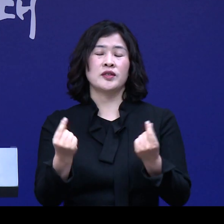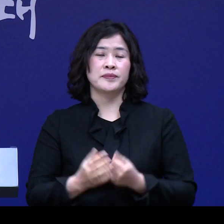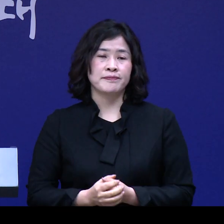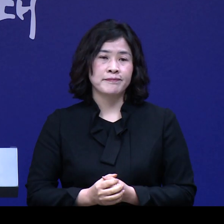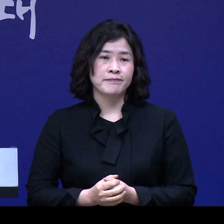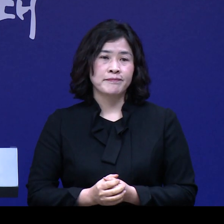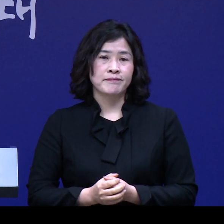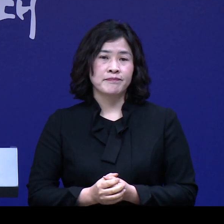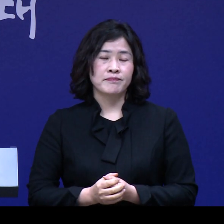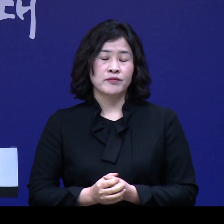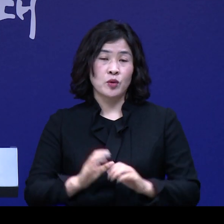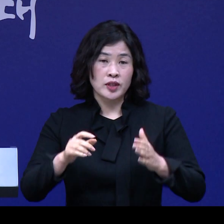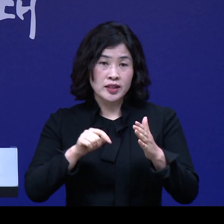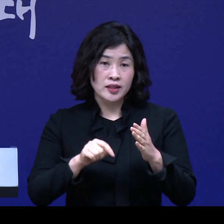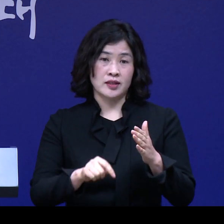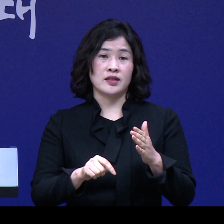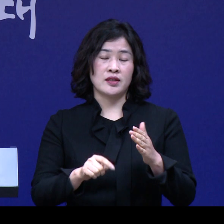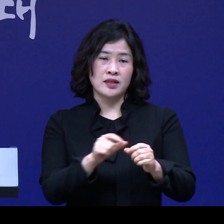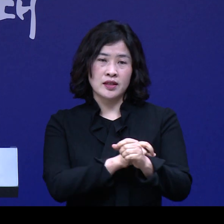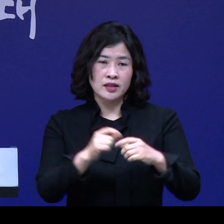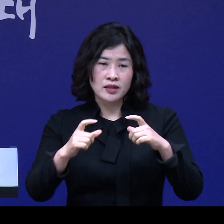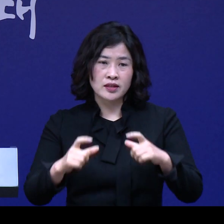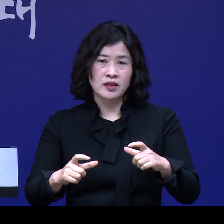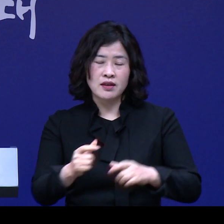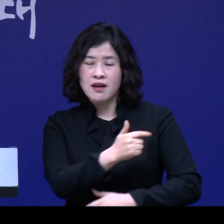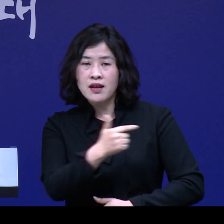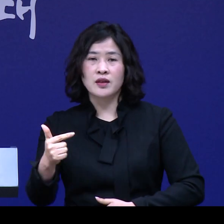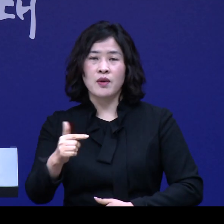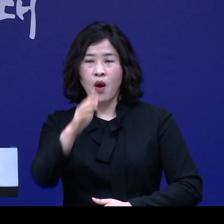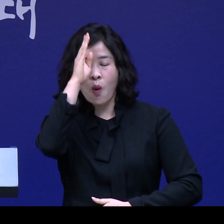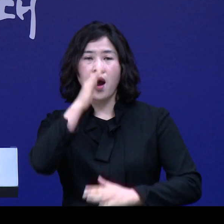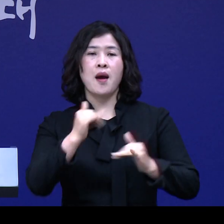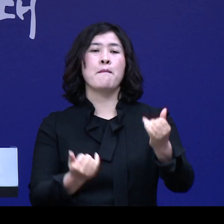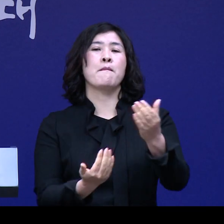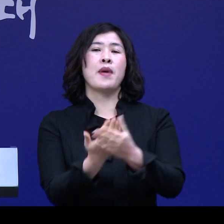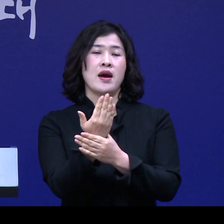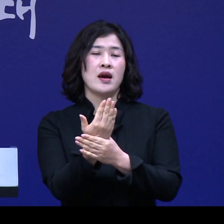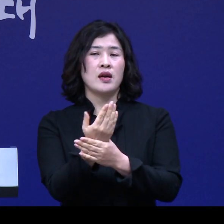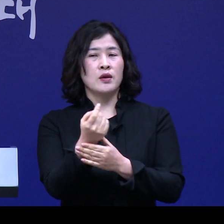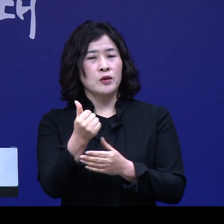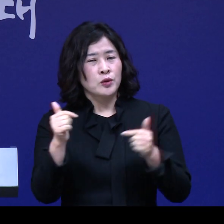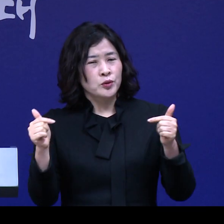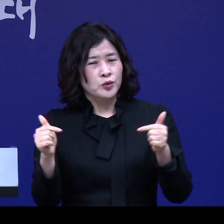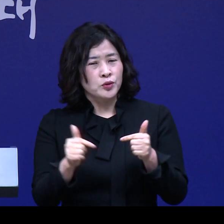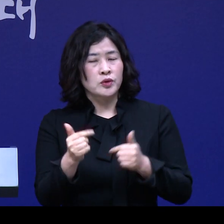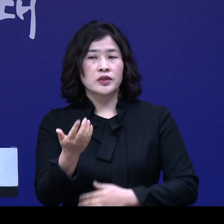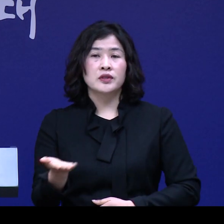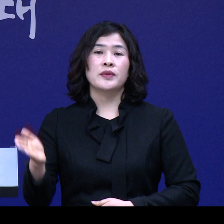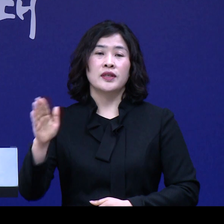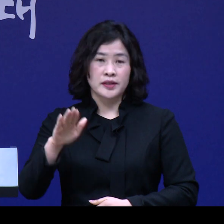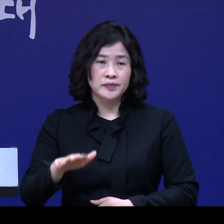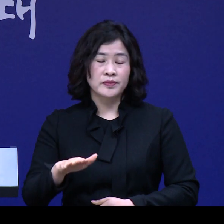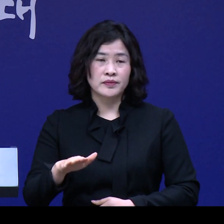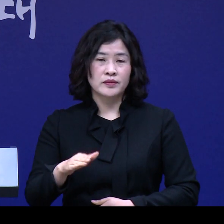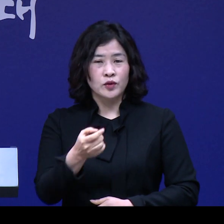또한 국내에서는 특정 지역의 대규모 확진자 발생은 감소 추세에 있습니다만